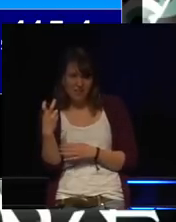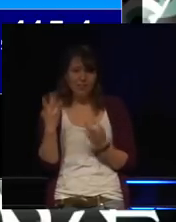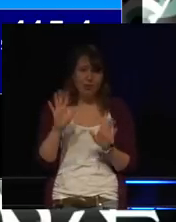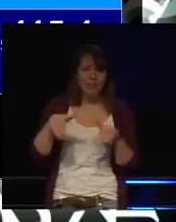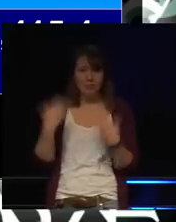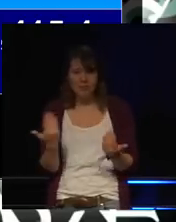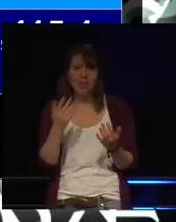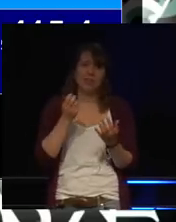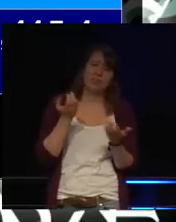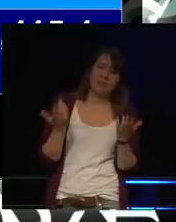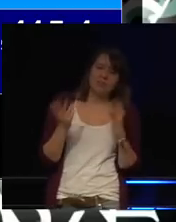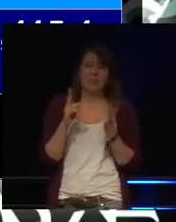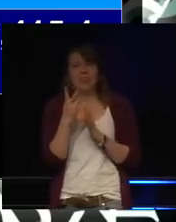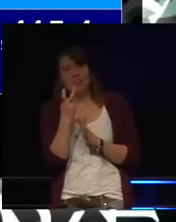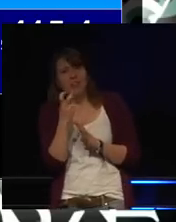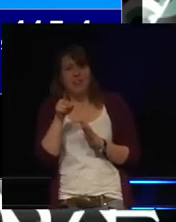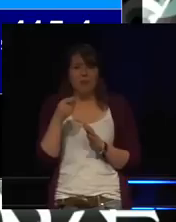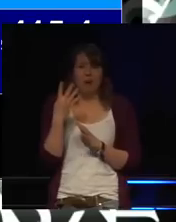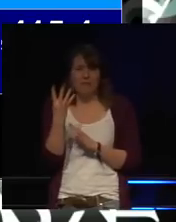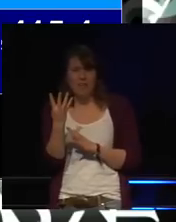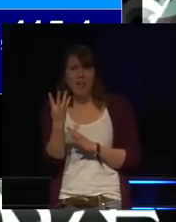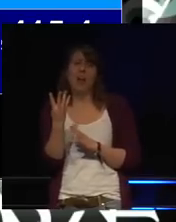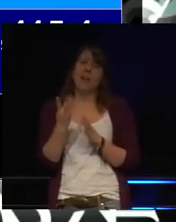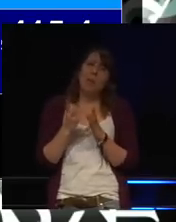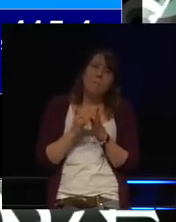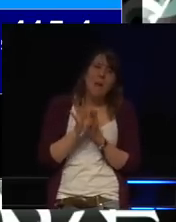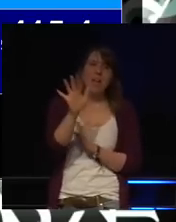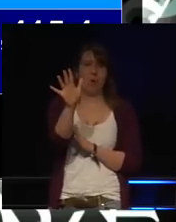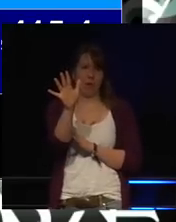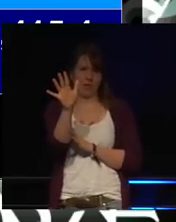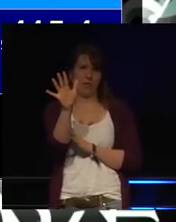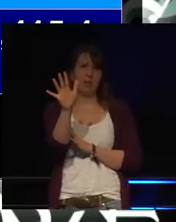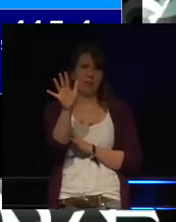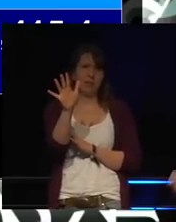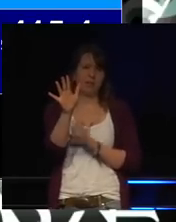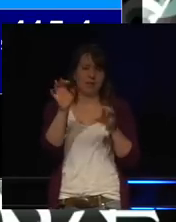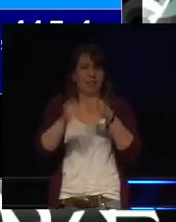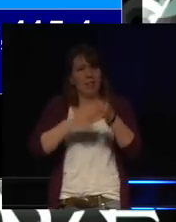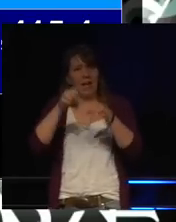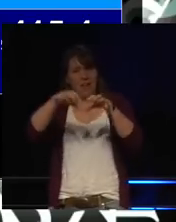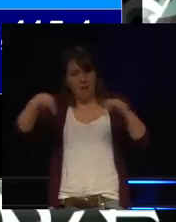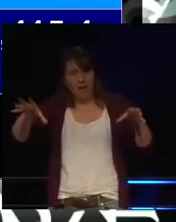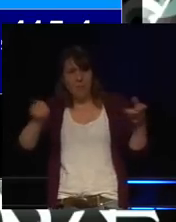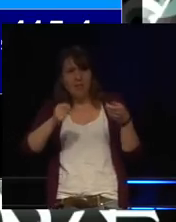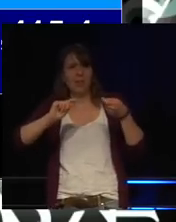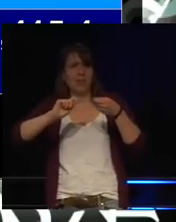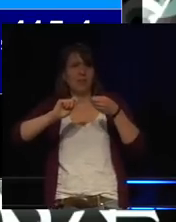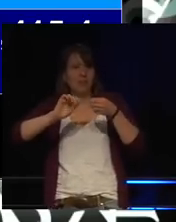20,4 Milliarden Connected Devices da draußen.